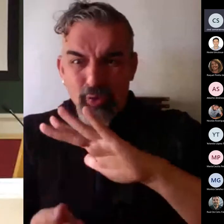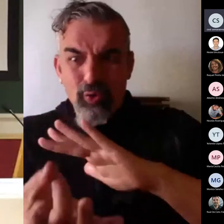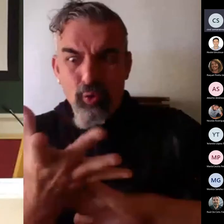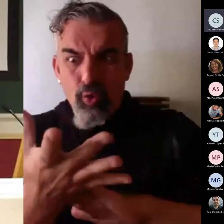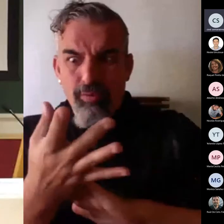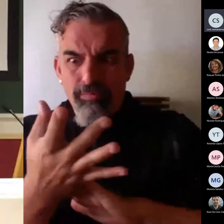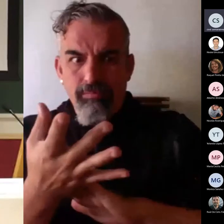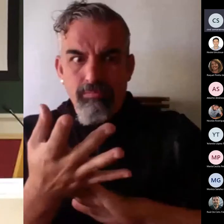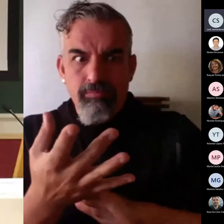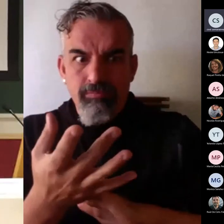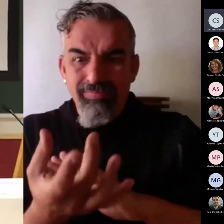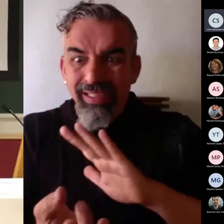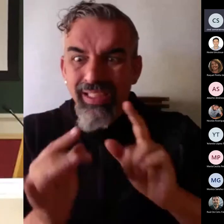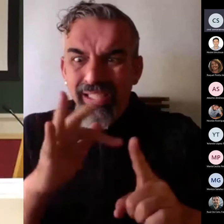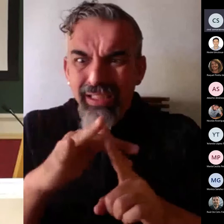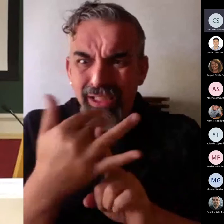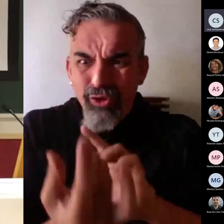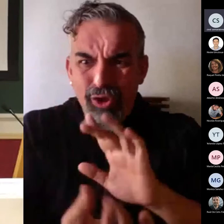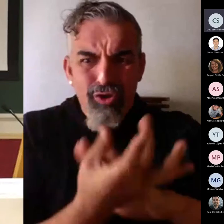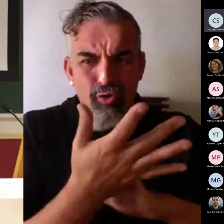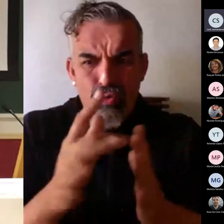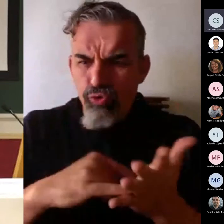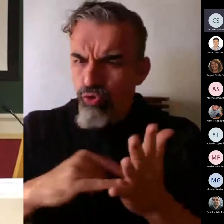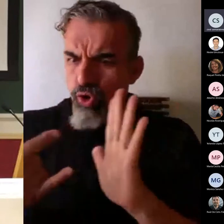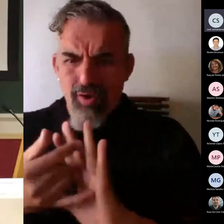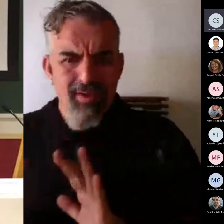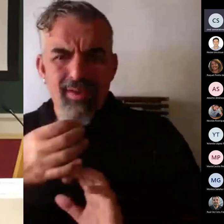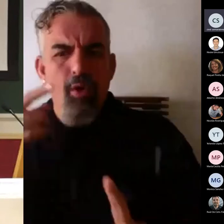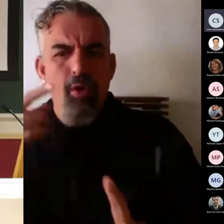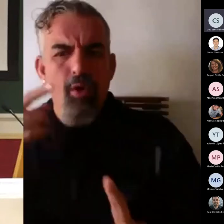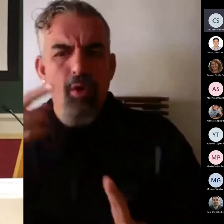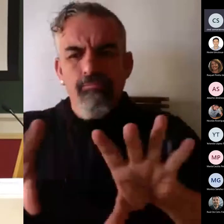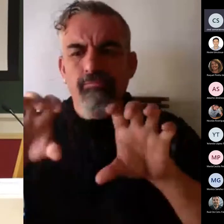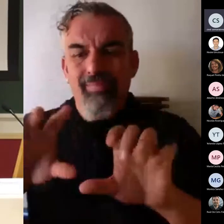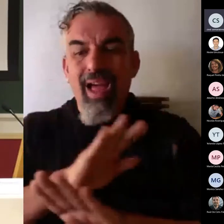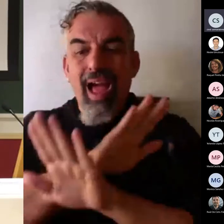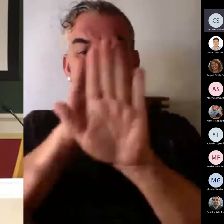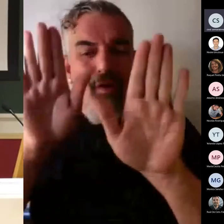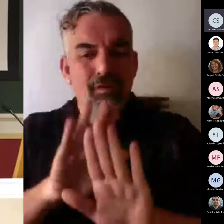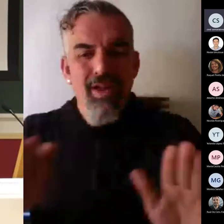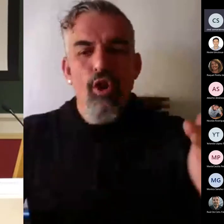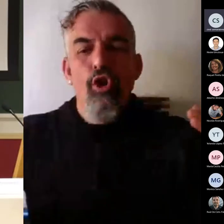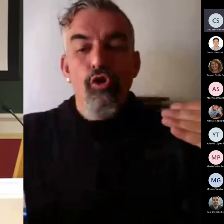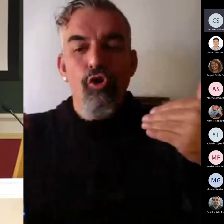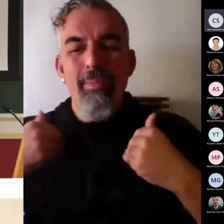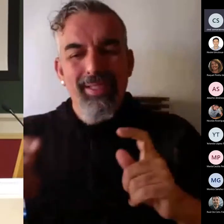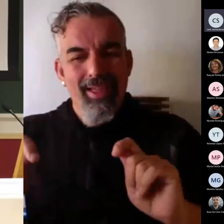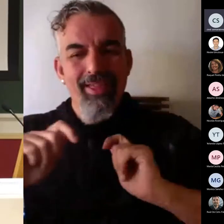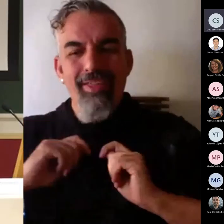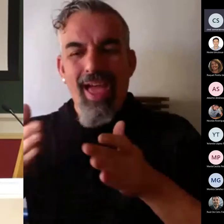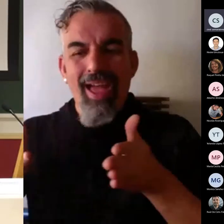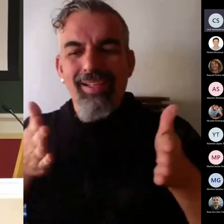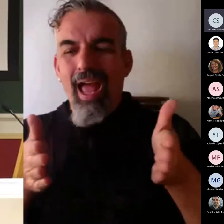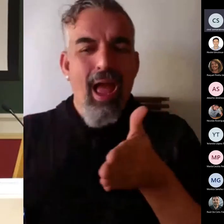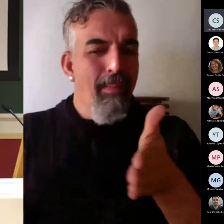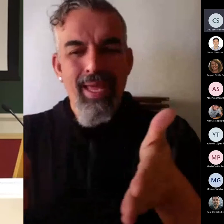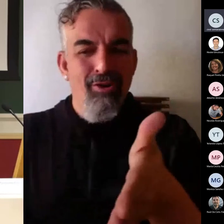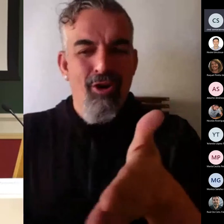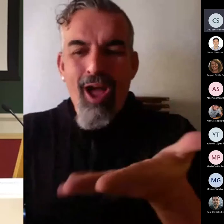situación de aprendizaje, la competencia nos ha ido marcando el camino para incluso la evaluación.